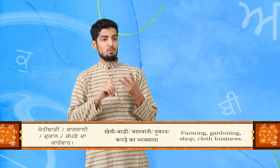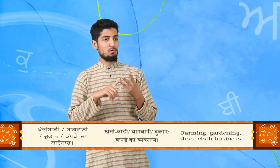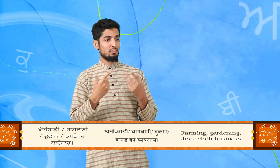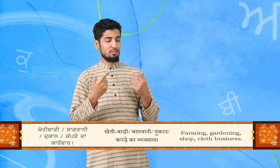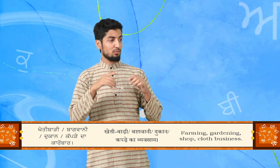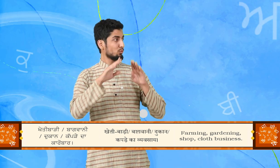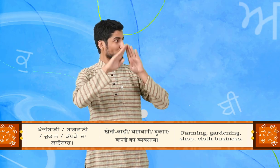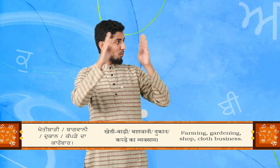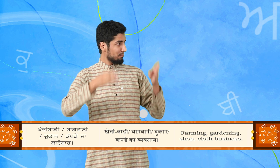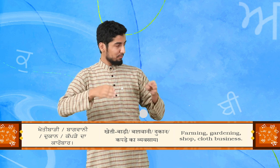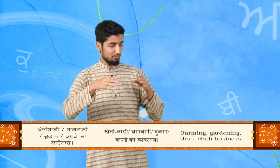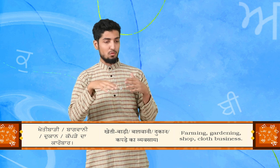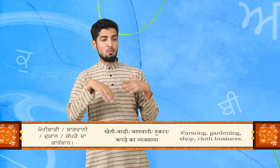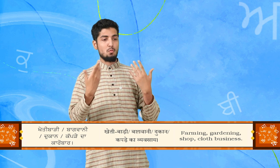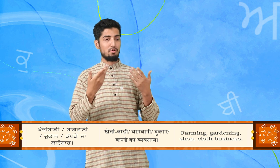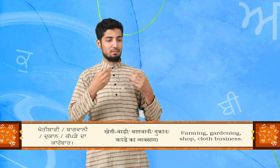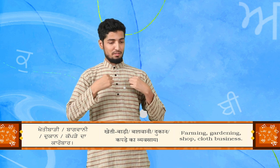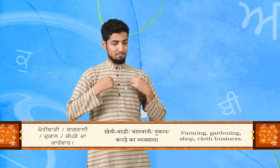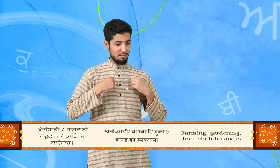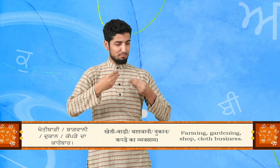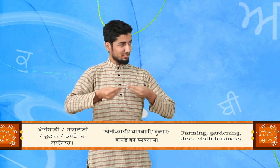दुकान ते कपड़े दा कारोबार.